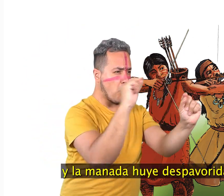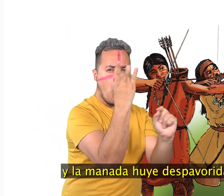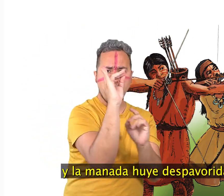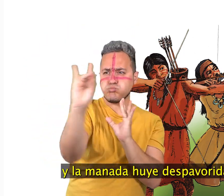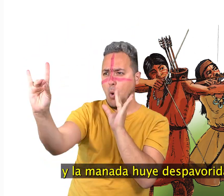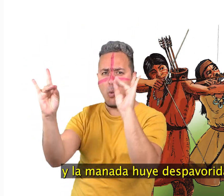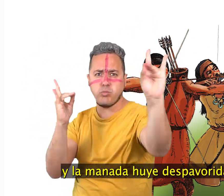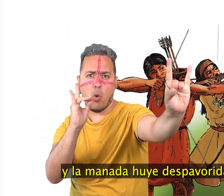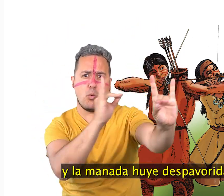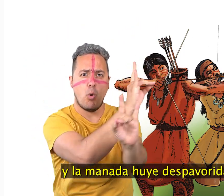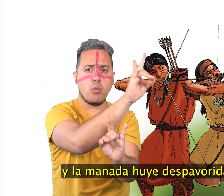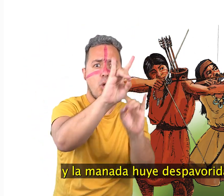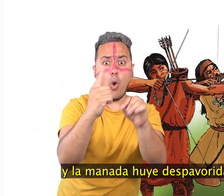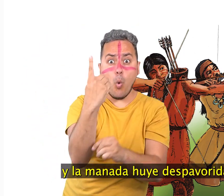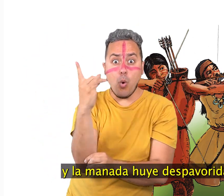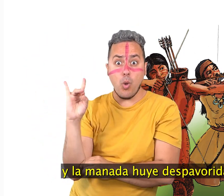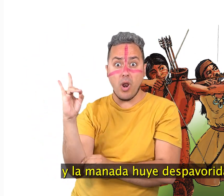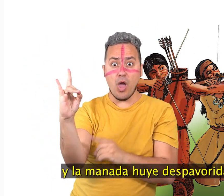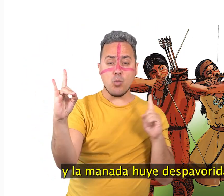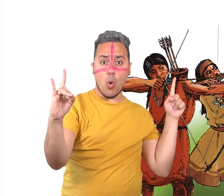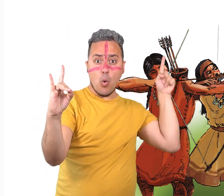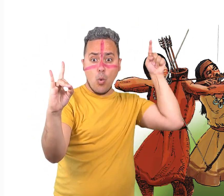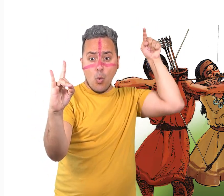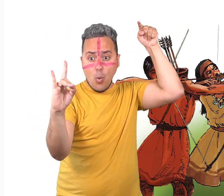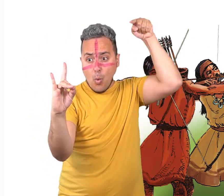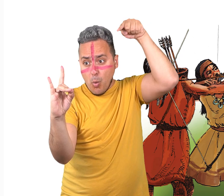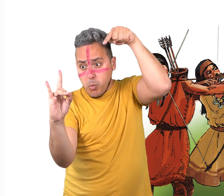Y la manada huye despavorida.